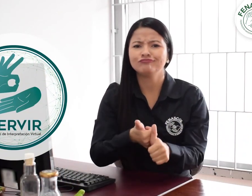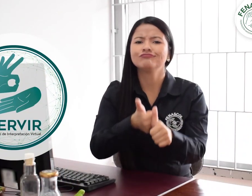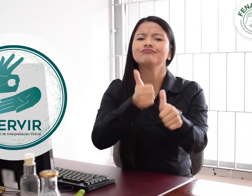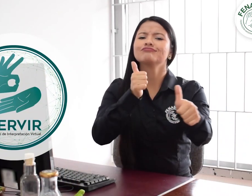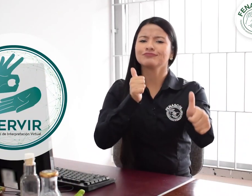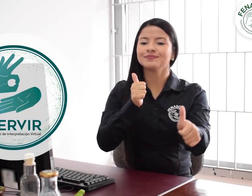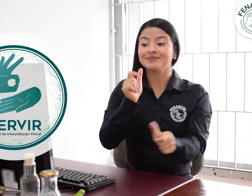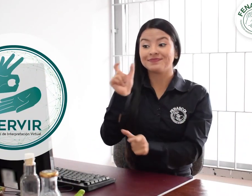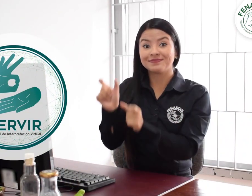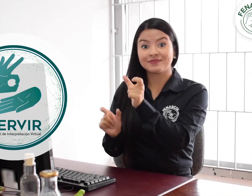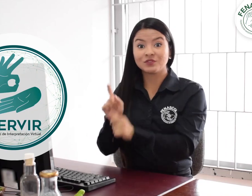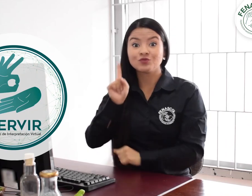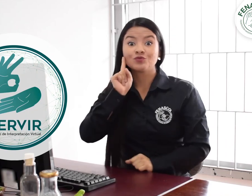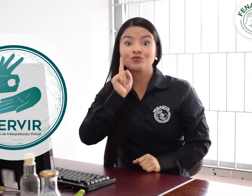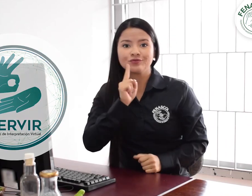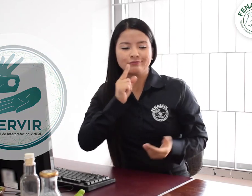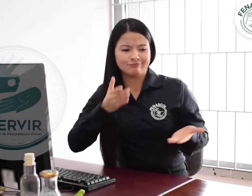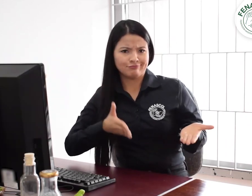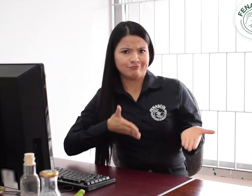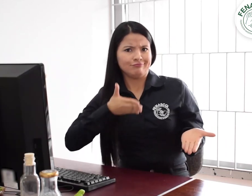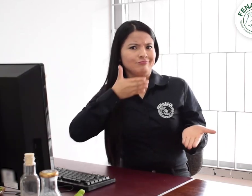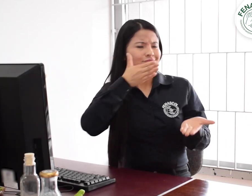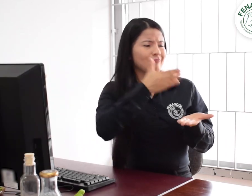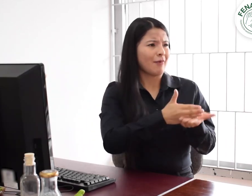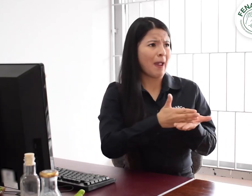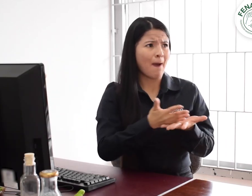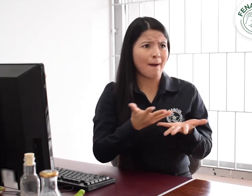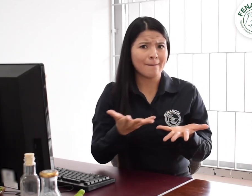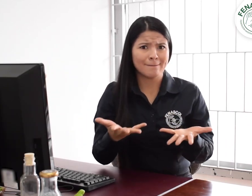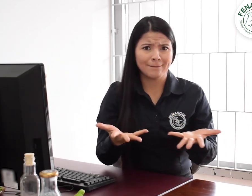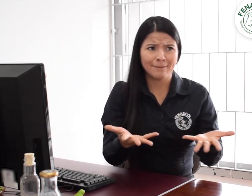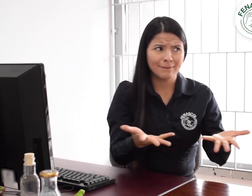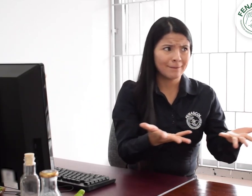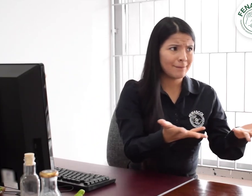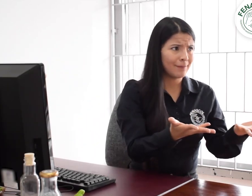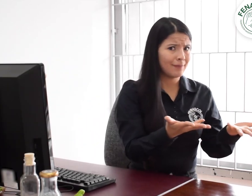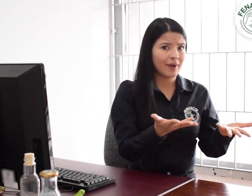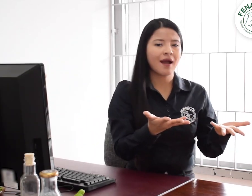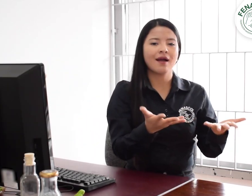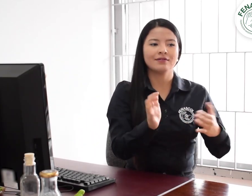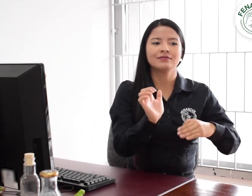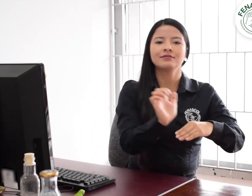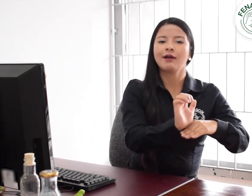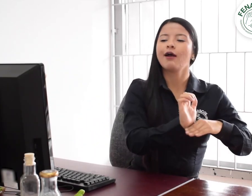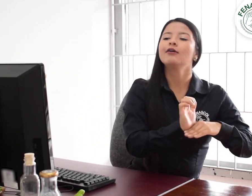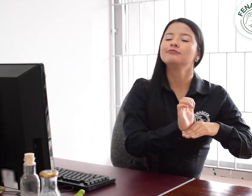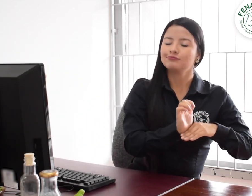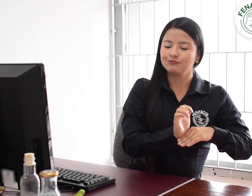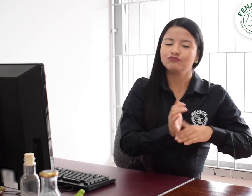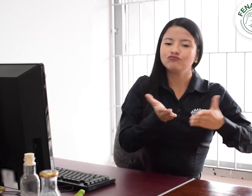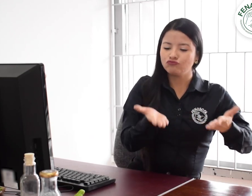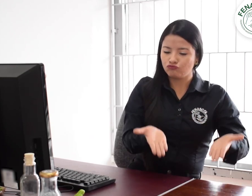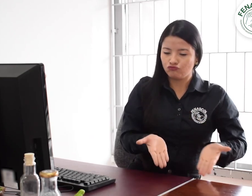interpretación virtual, que permite brindar información oportuna a la comunidad sorda en sus puntos de atención